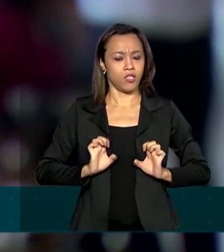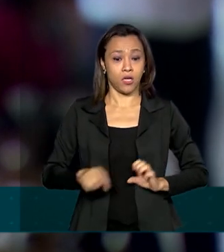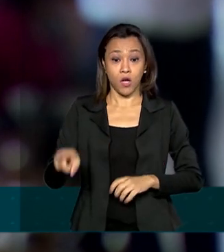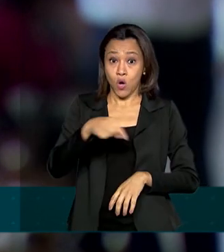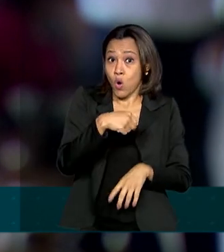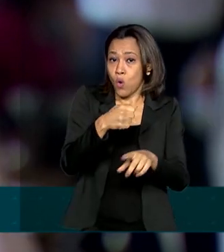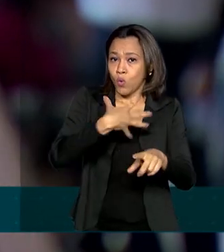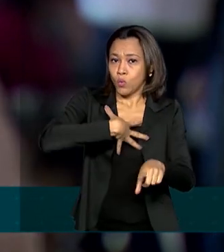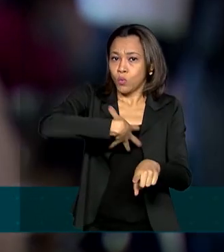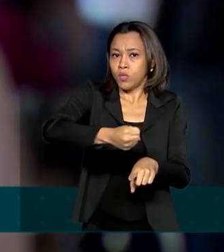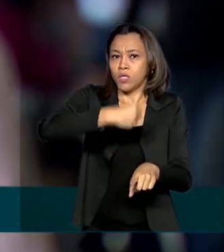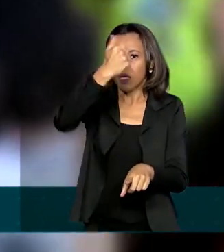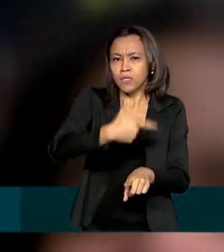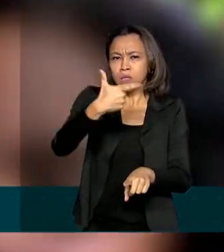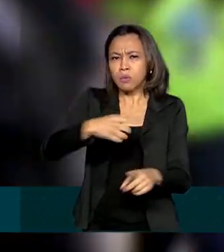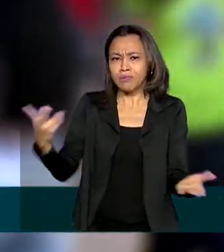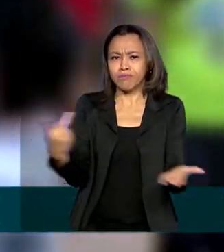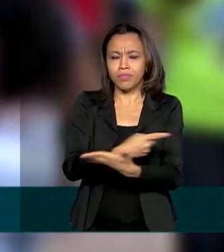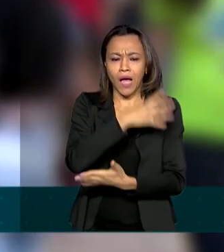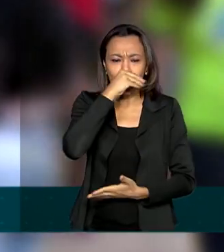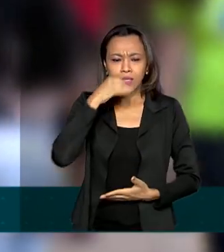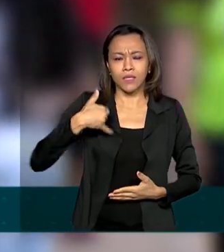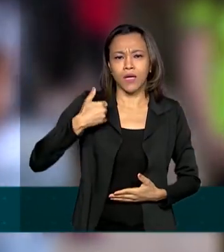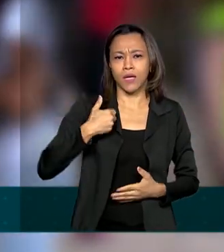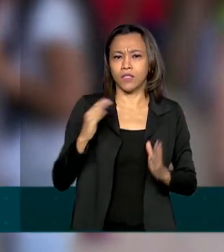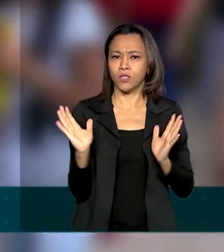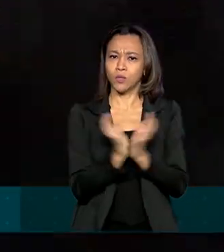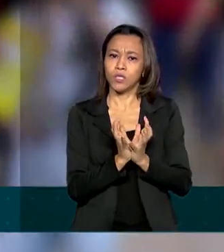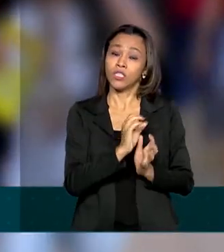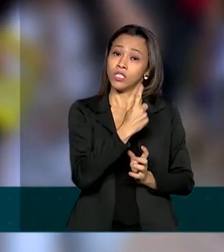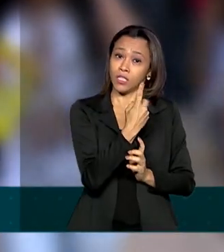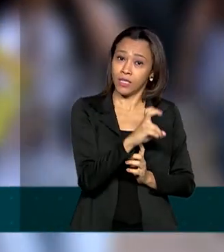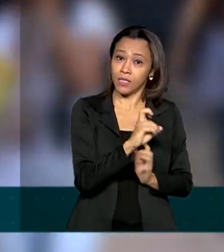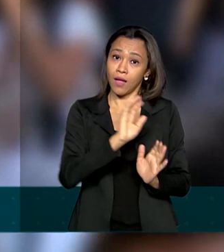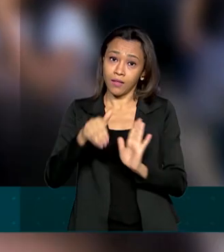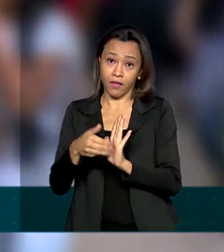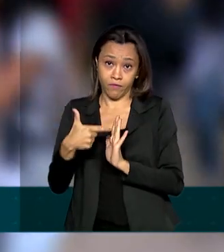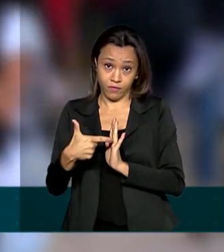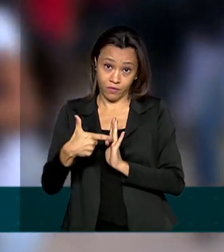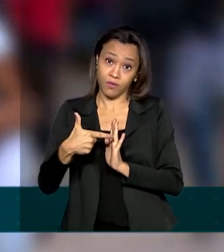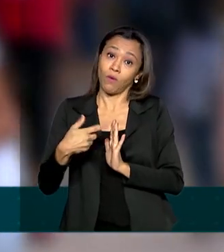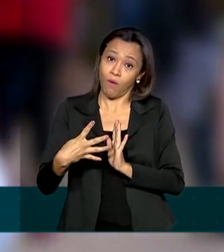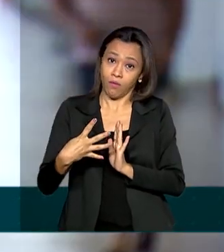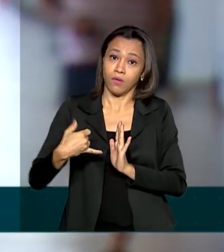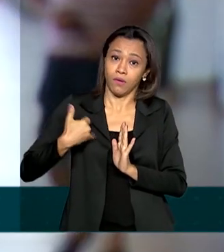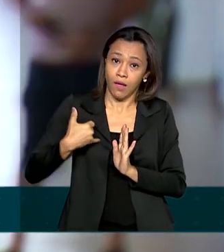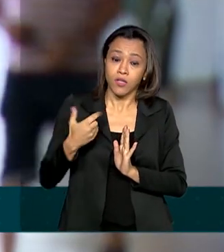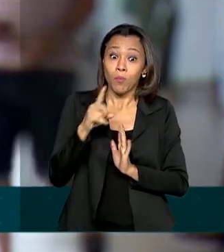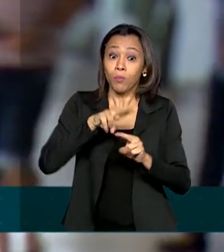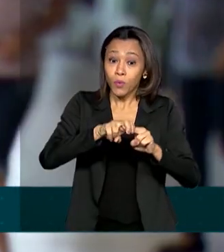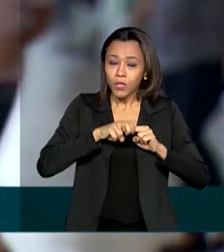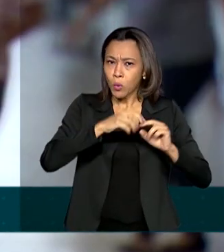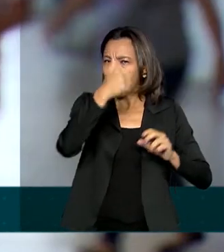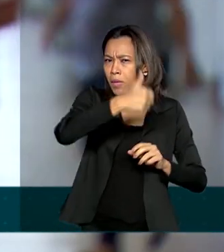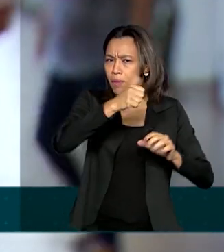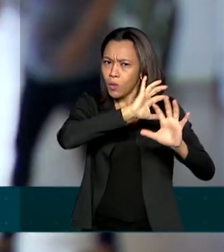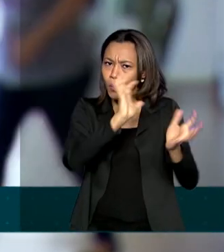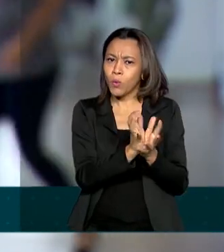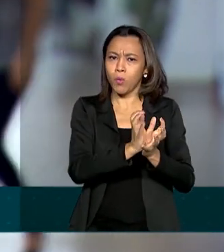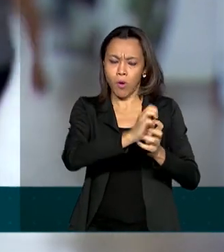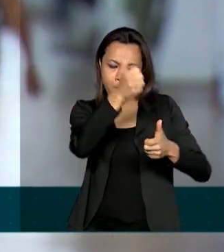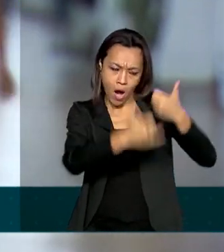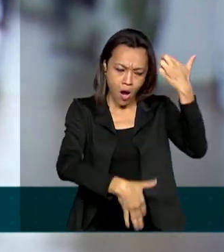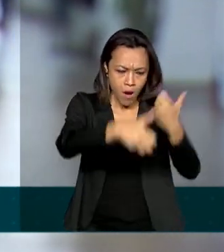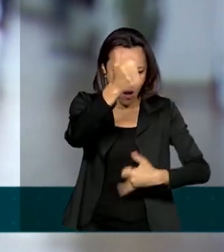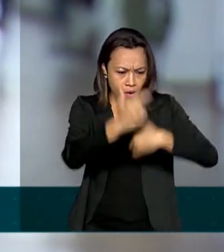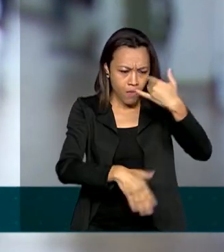causa de morte entre adolescentes de 15 a 24 anos no Brasil. Por isso, o primeiro ciclo vai qualificar multiplicadores